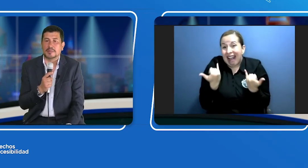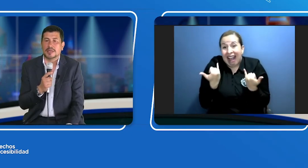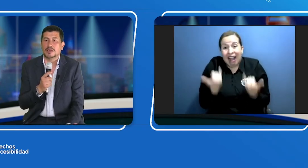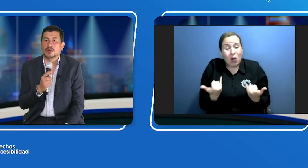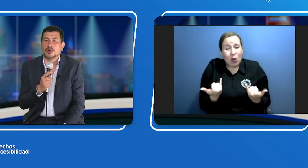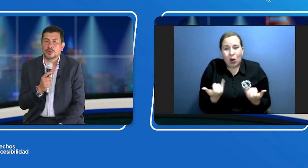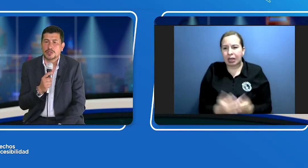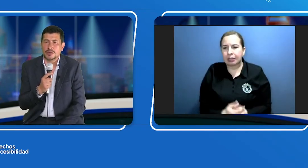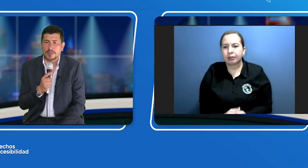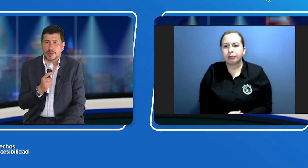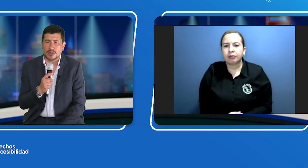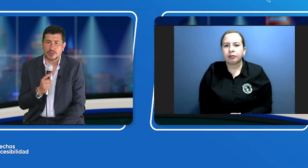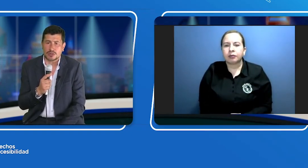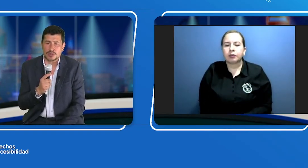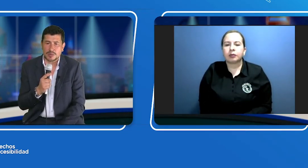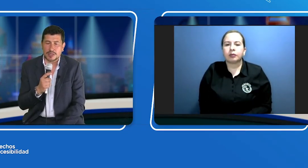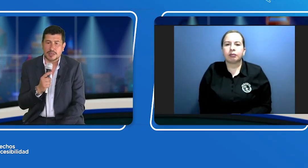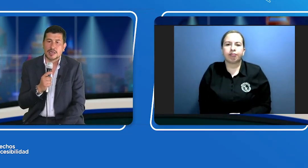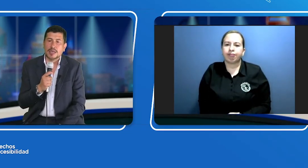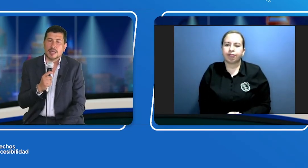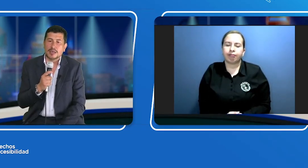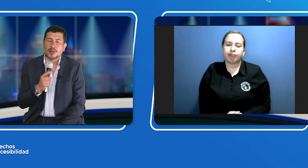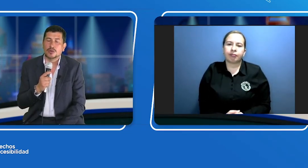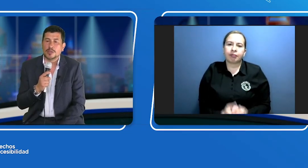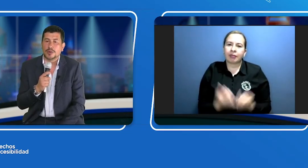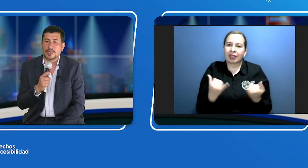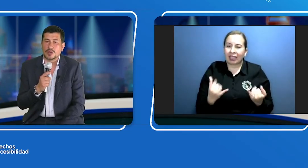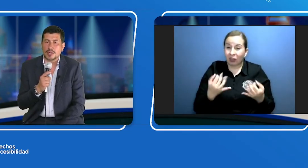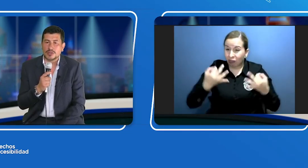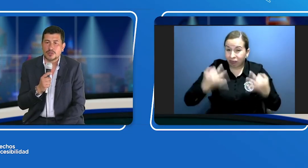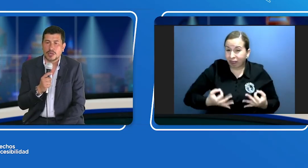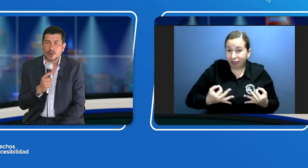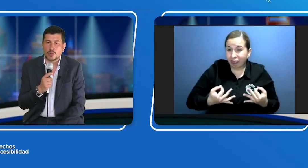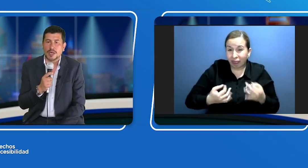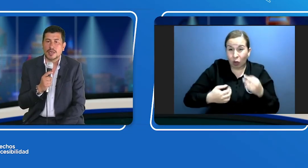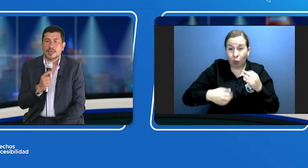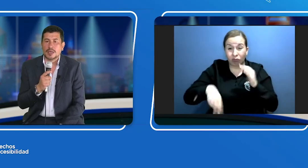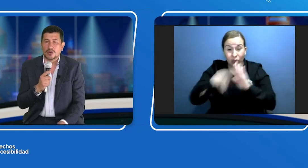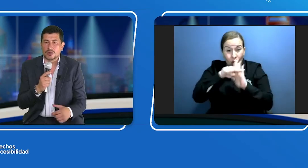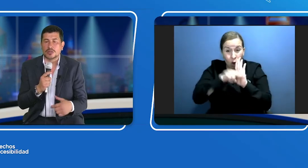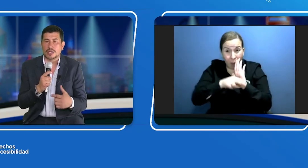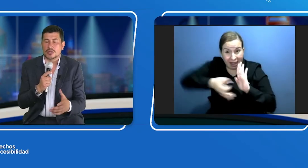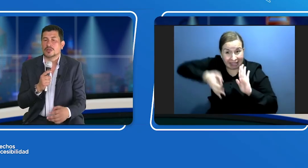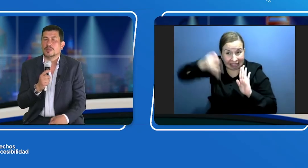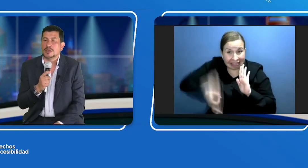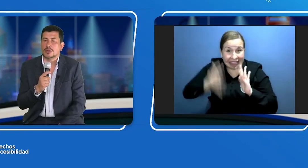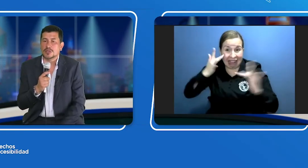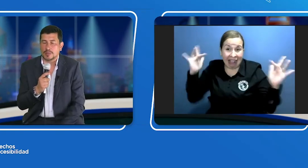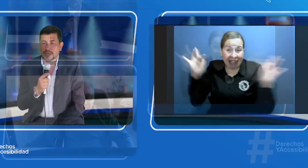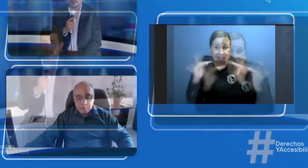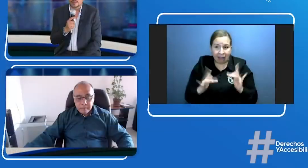no es posible para nosotros emitir ningún tipo de regulación que cubra los contenidos emitidos en plataformas